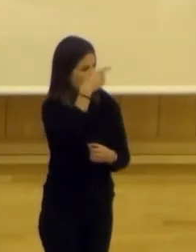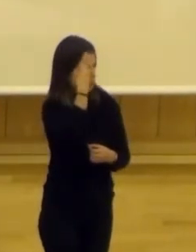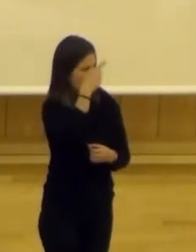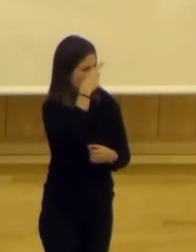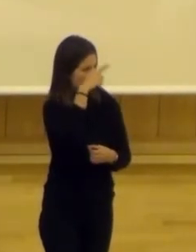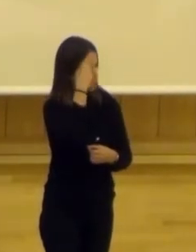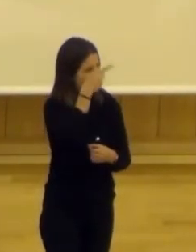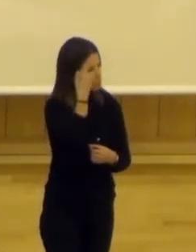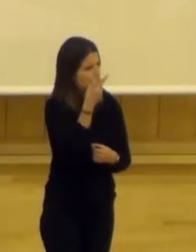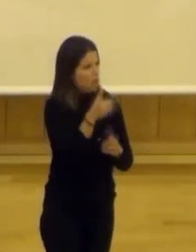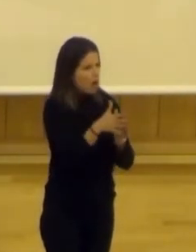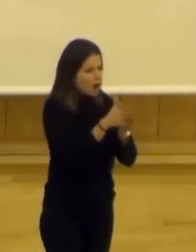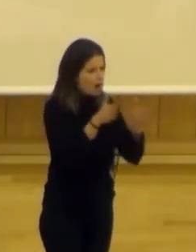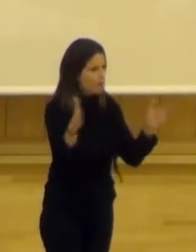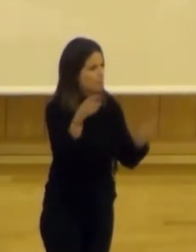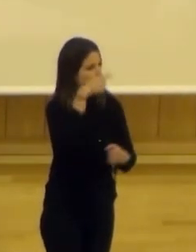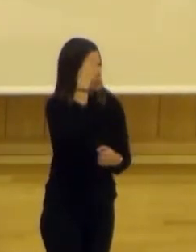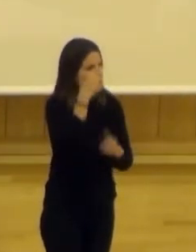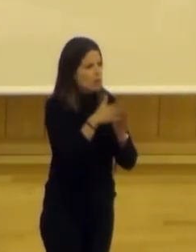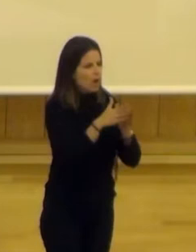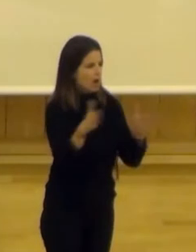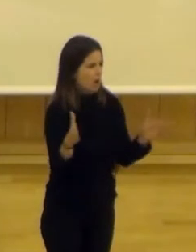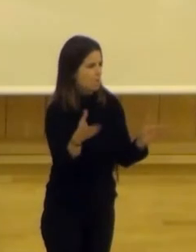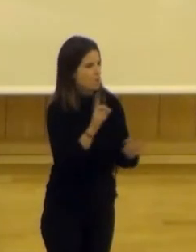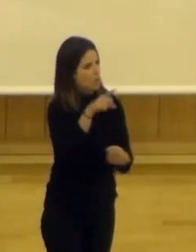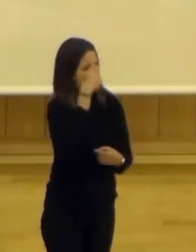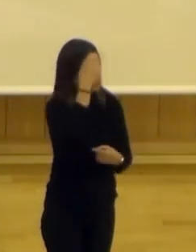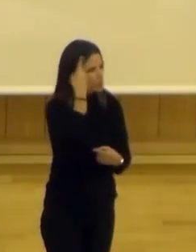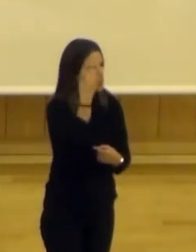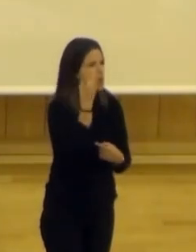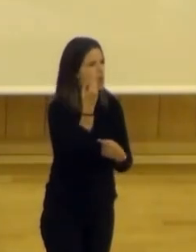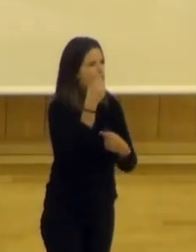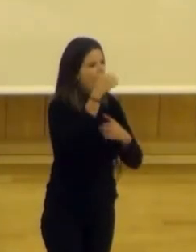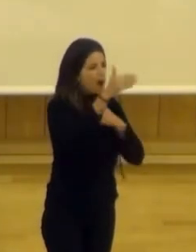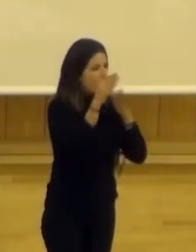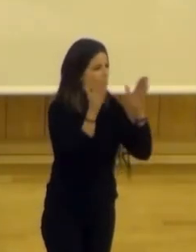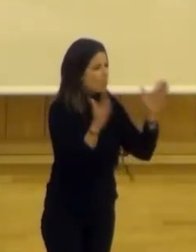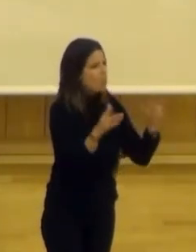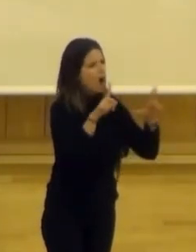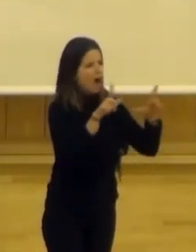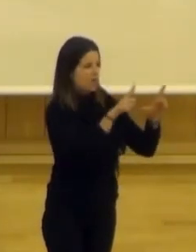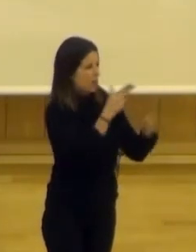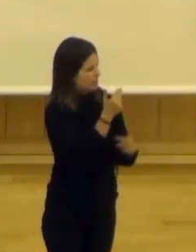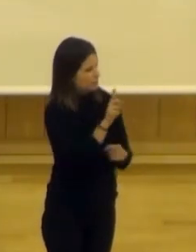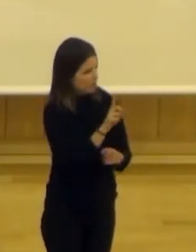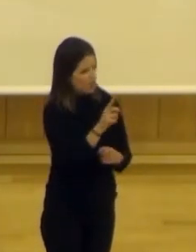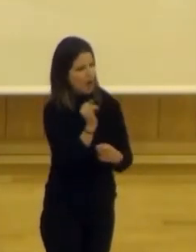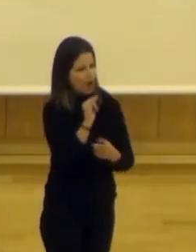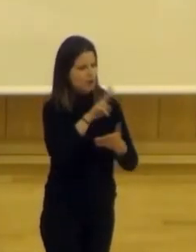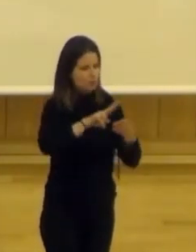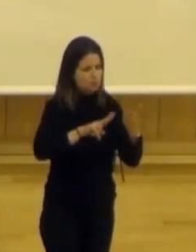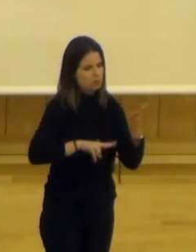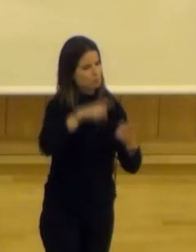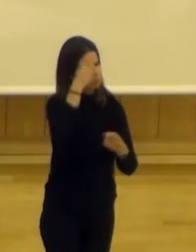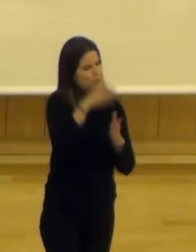entendida en un sentido amplio, no en cultura de cuadros o de pinturas, sino que tiene una lectura de la cultura